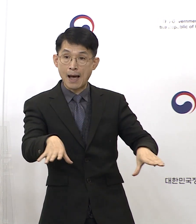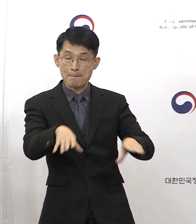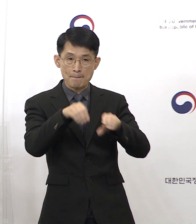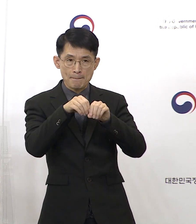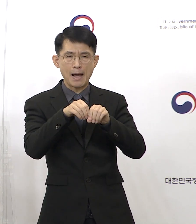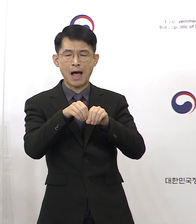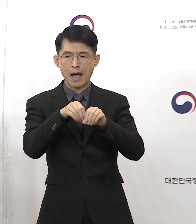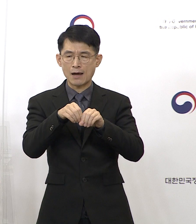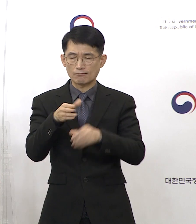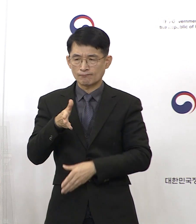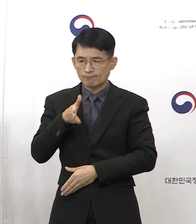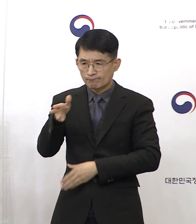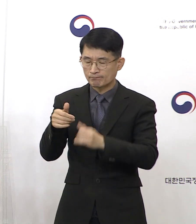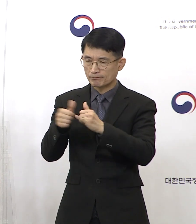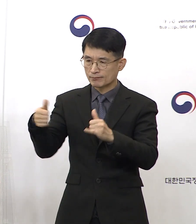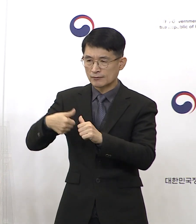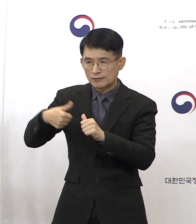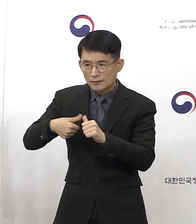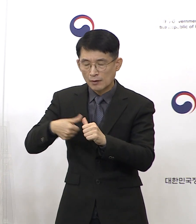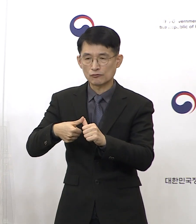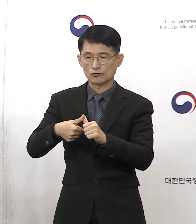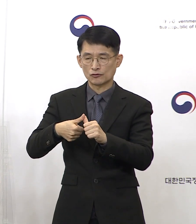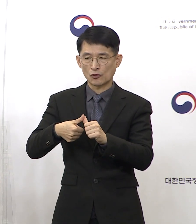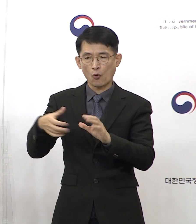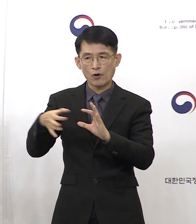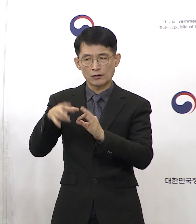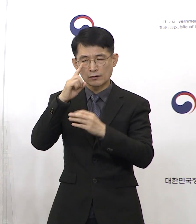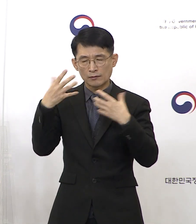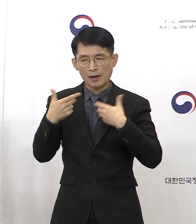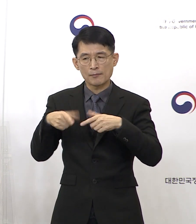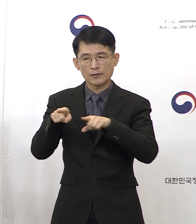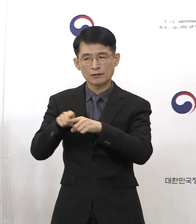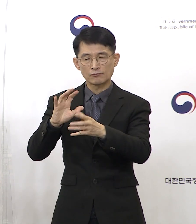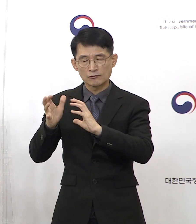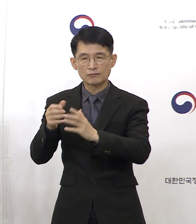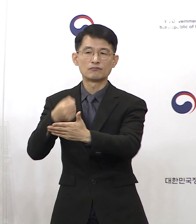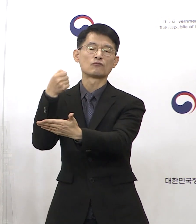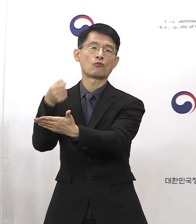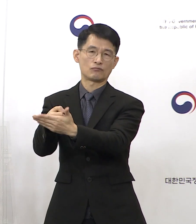전문가 자문 그리고 관계부처의 논의를 거쳐 결정되었습니다.